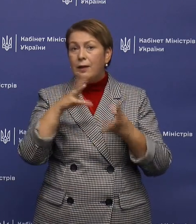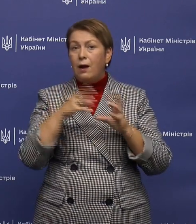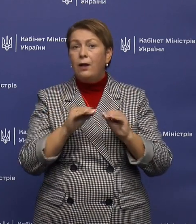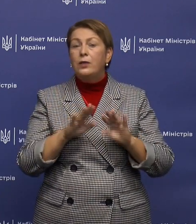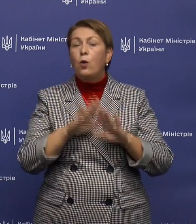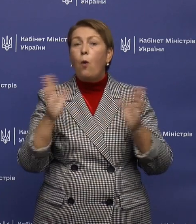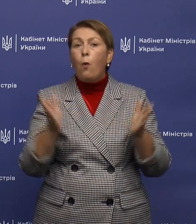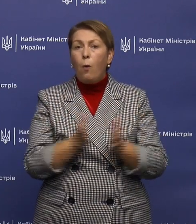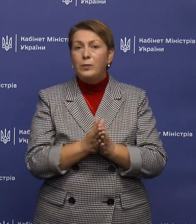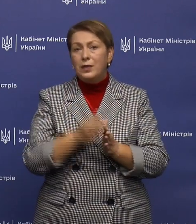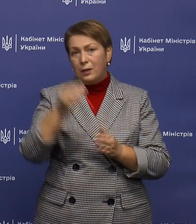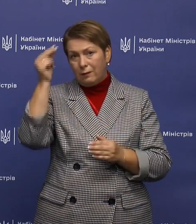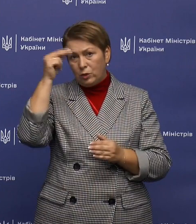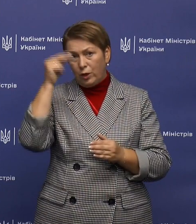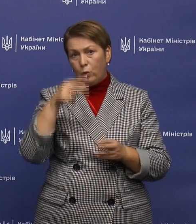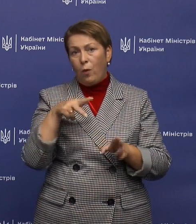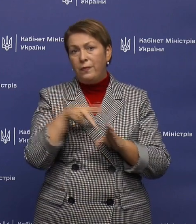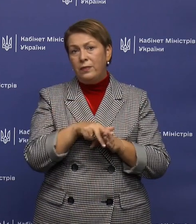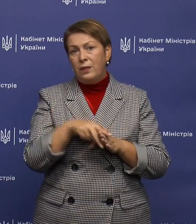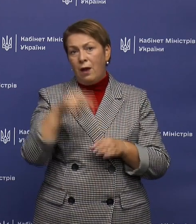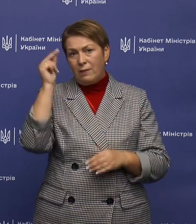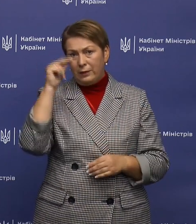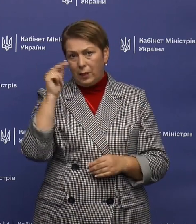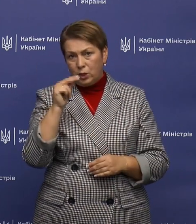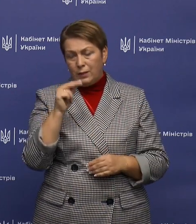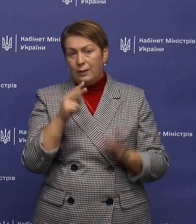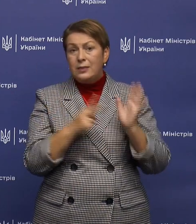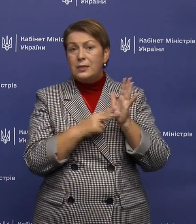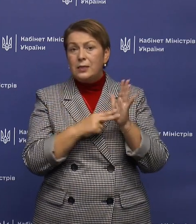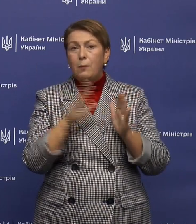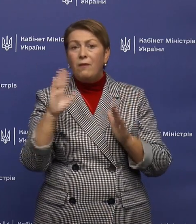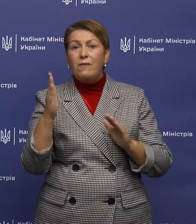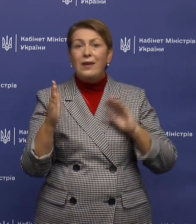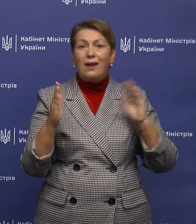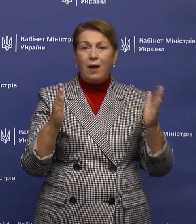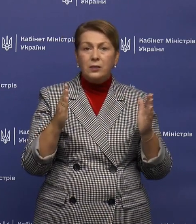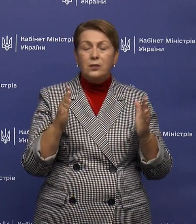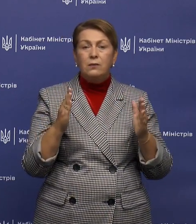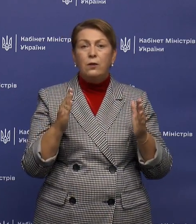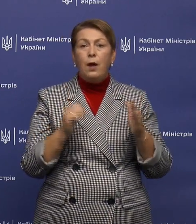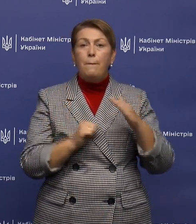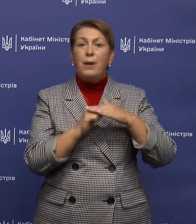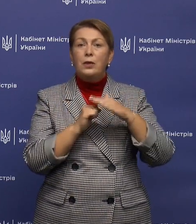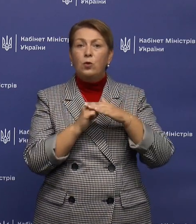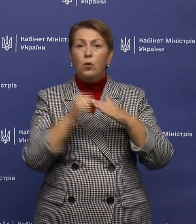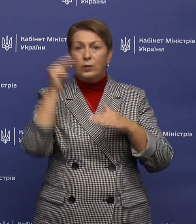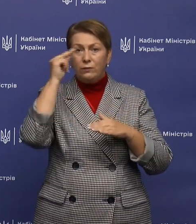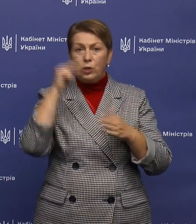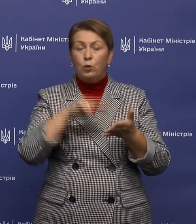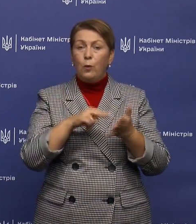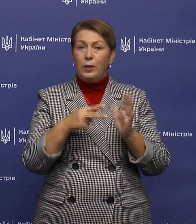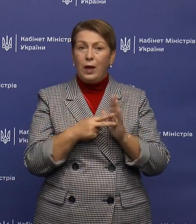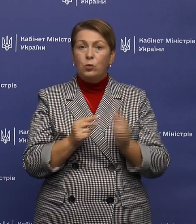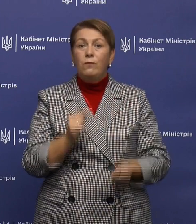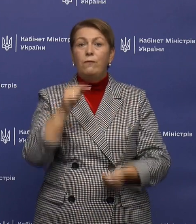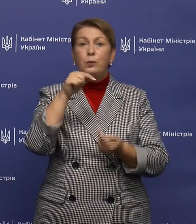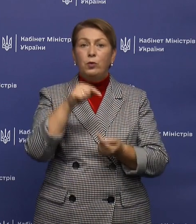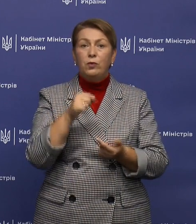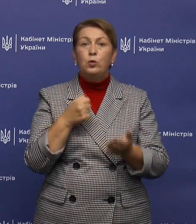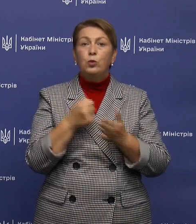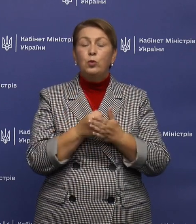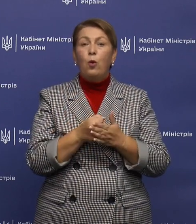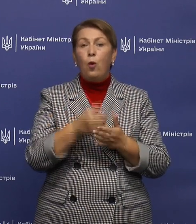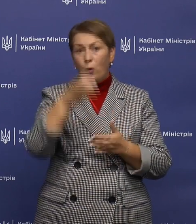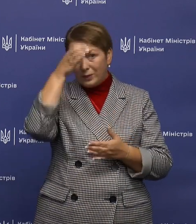обсяг навчального навантаження. Сім варіантів базового навчального плану відповідно до